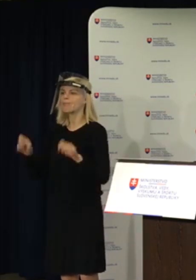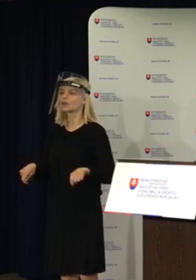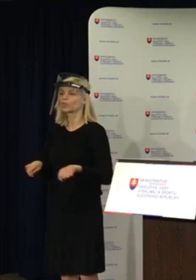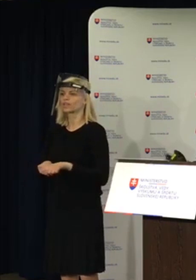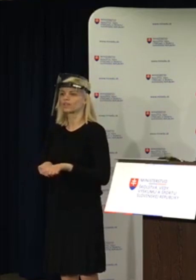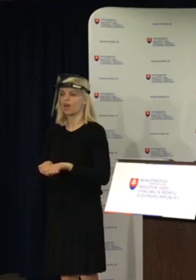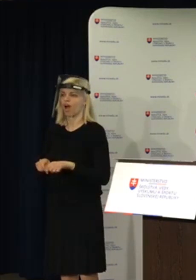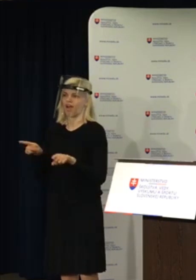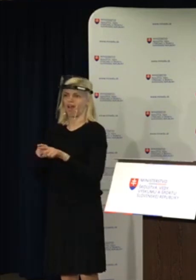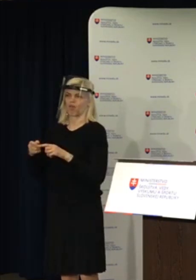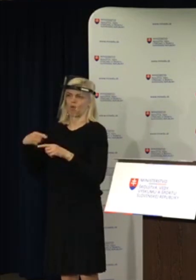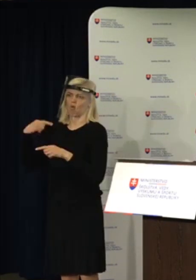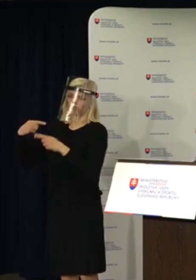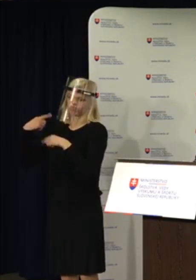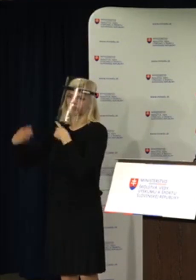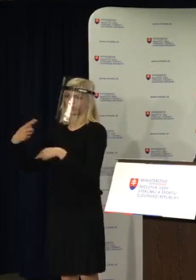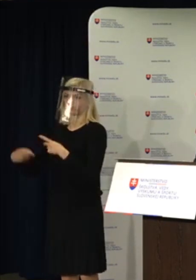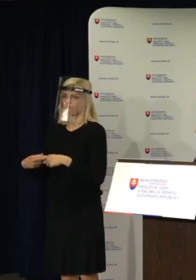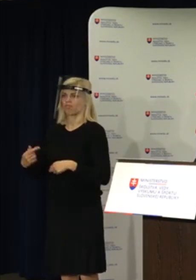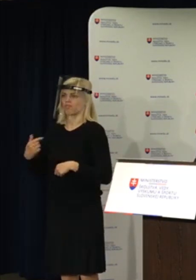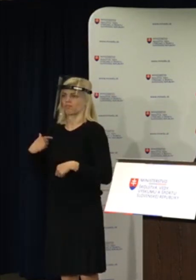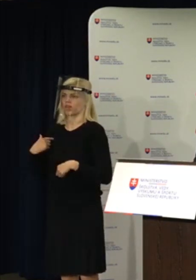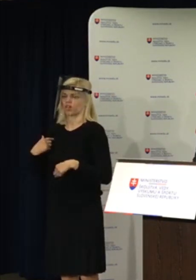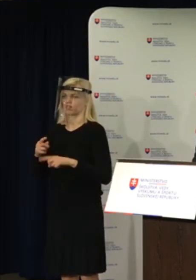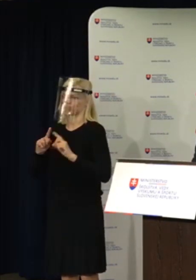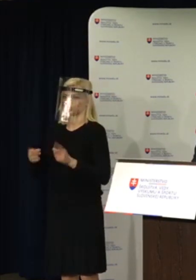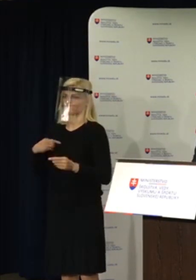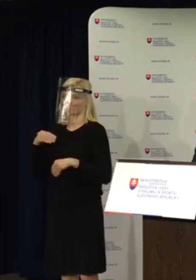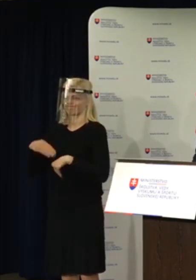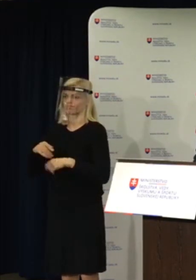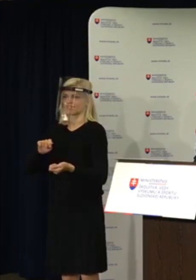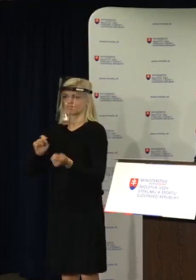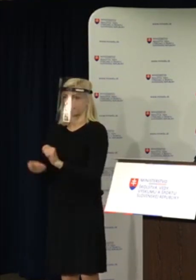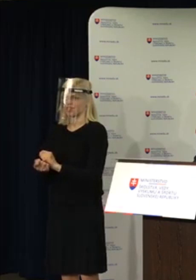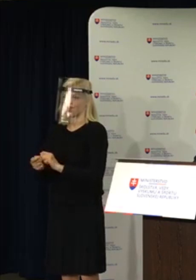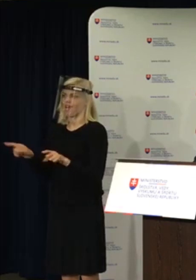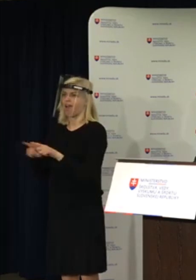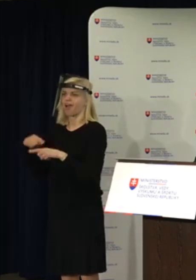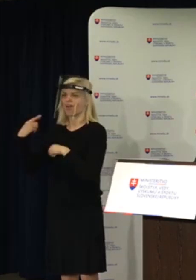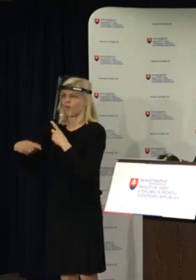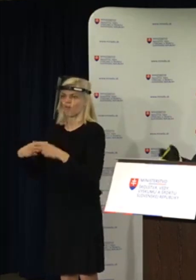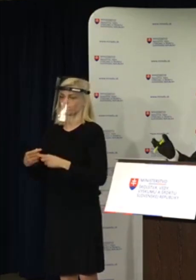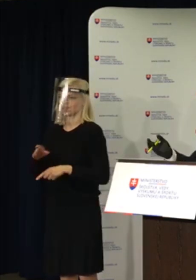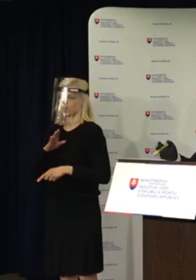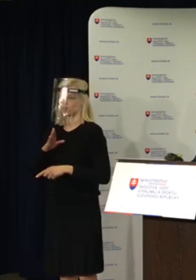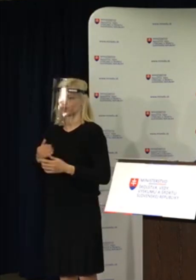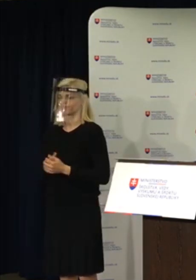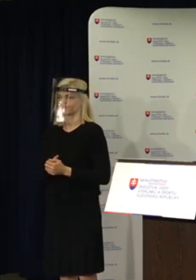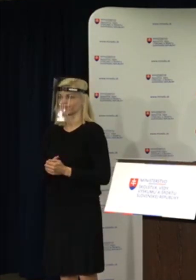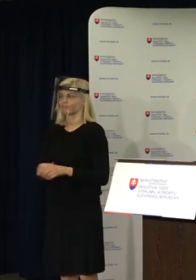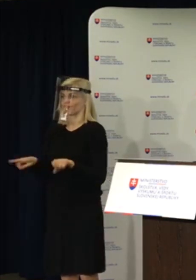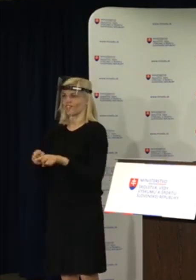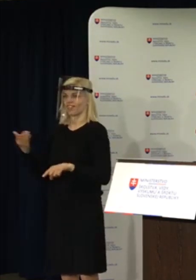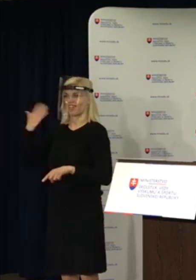minulosti a my sme museli okamžite reagovať. Ja viem, že maturita ako taká bola aj pre mňa,